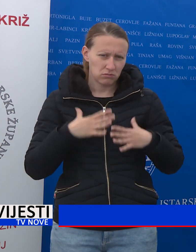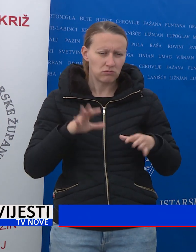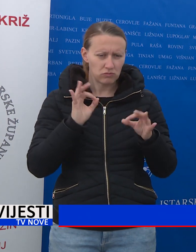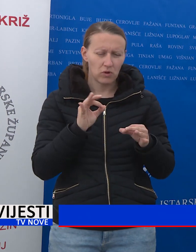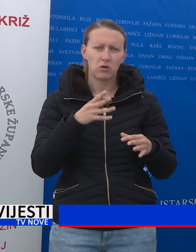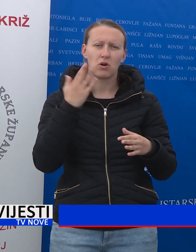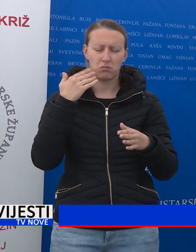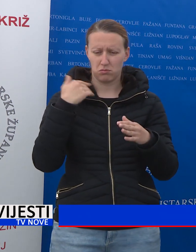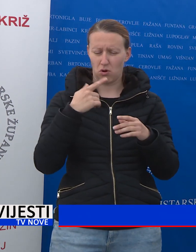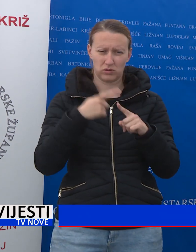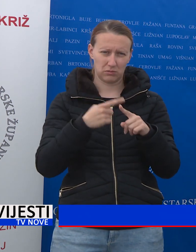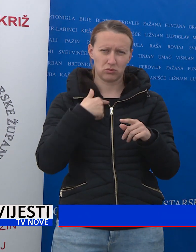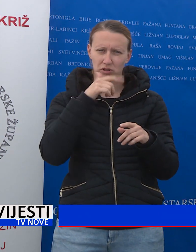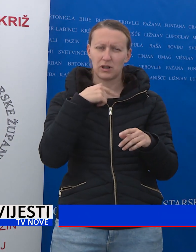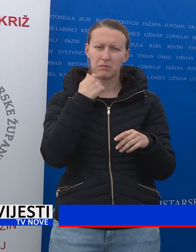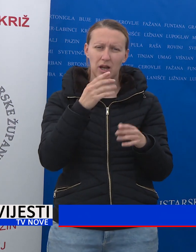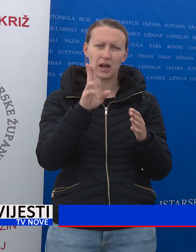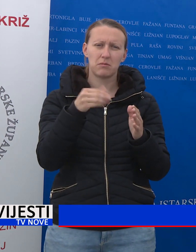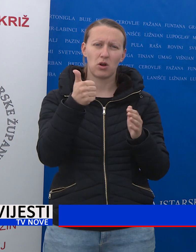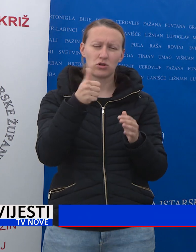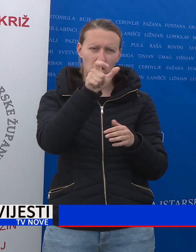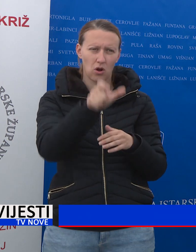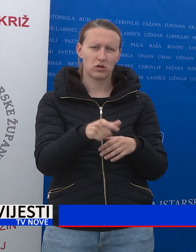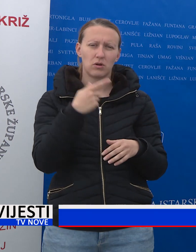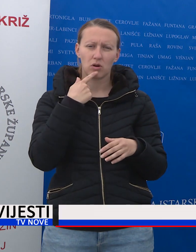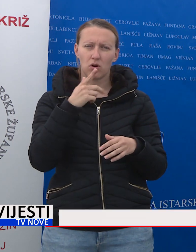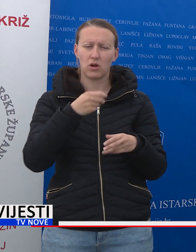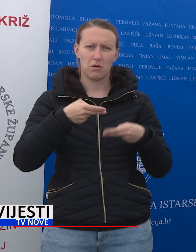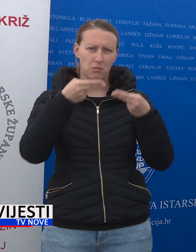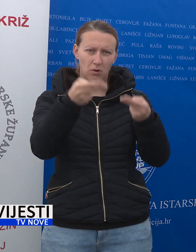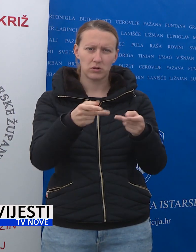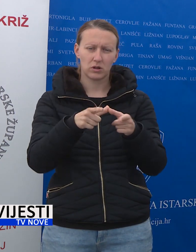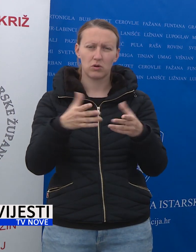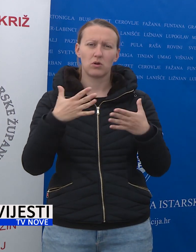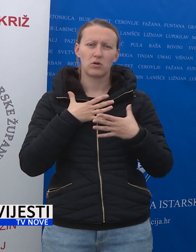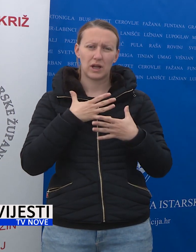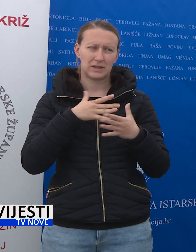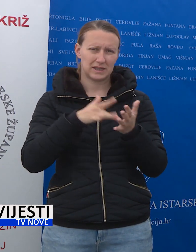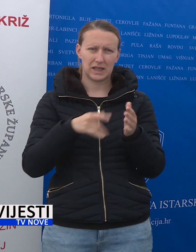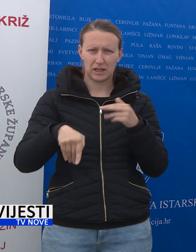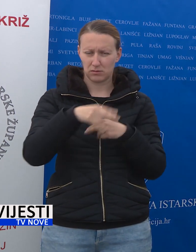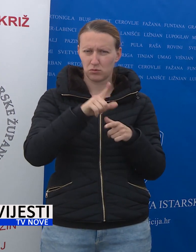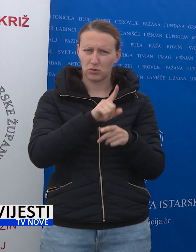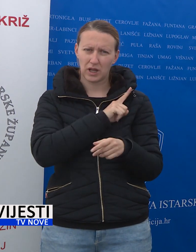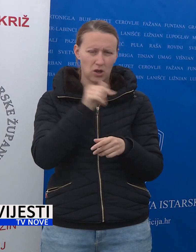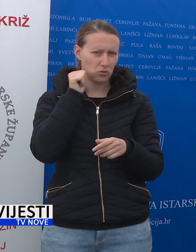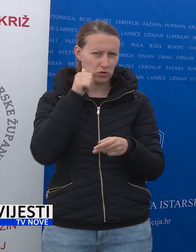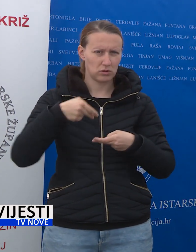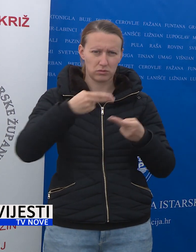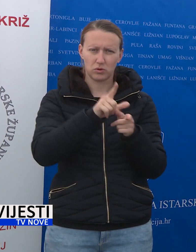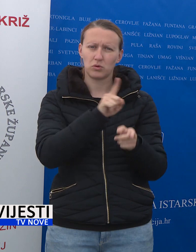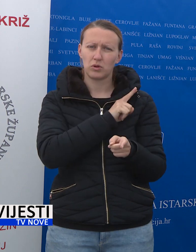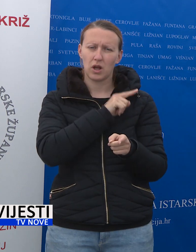zadnje našeg obraćanja imali smo još jednu osobu koja je upućena u primarni respiracijski centar i to je bilo jučer.